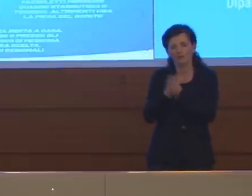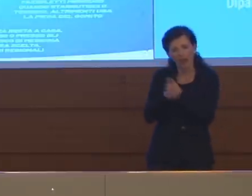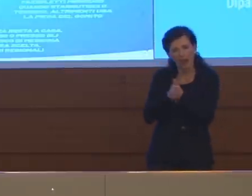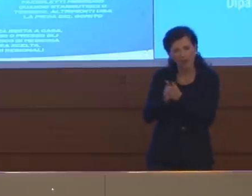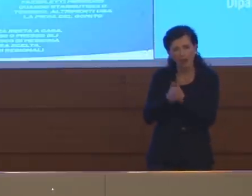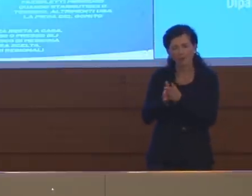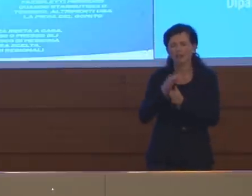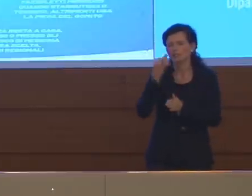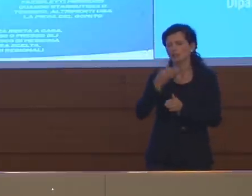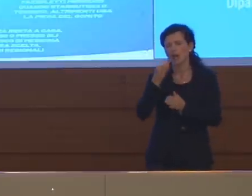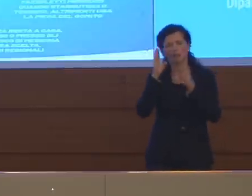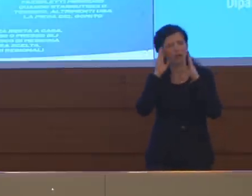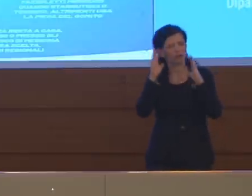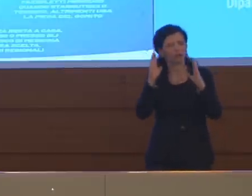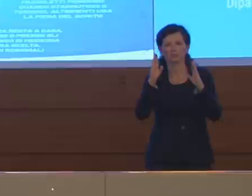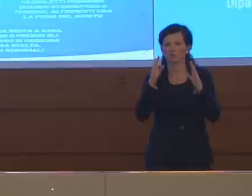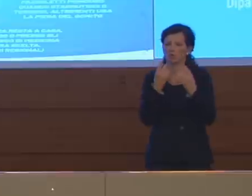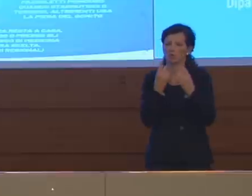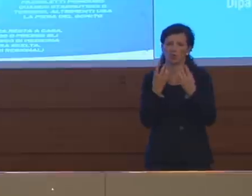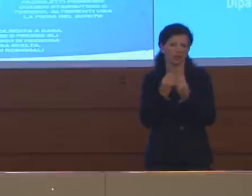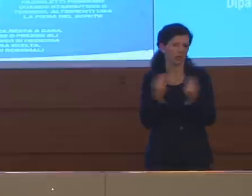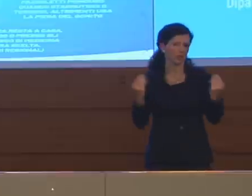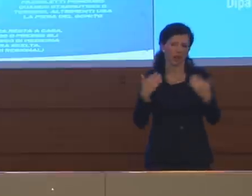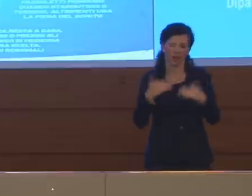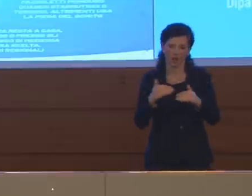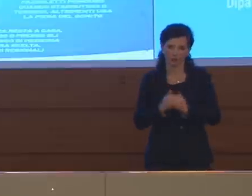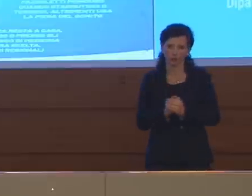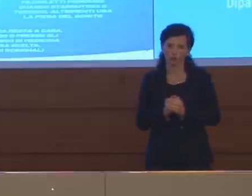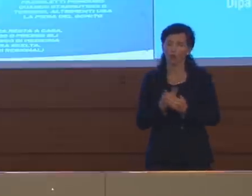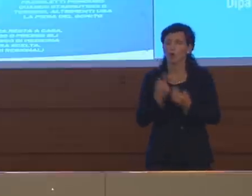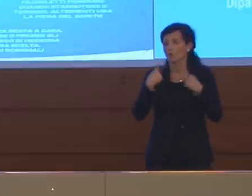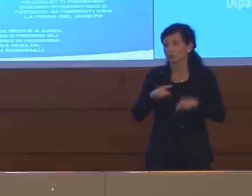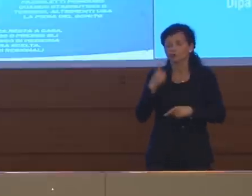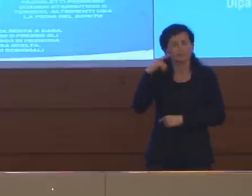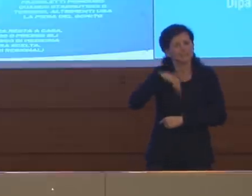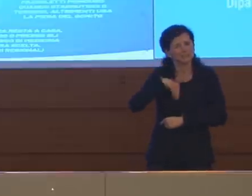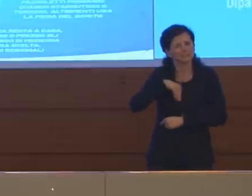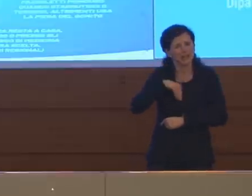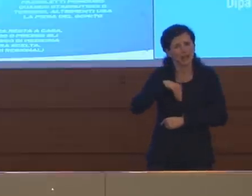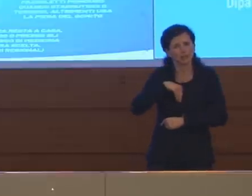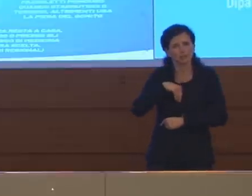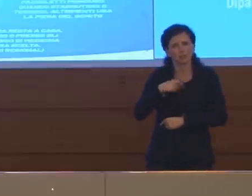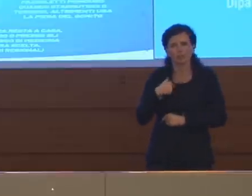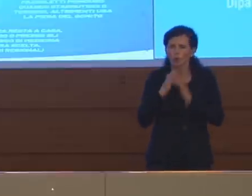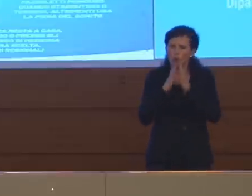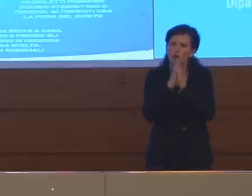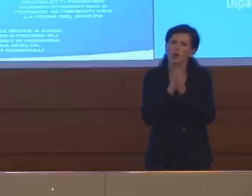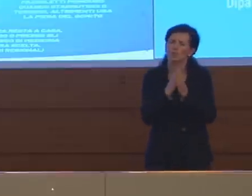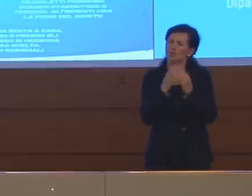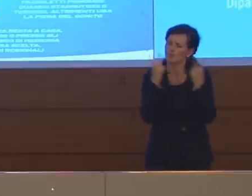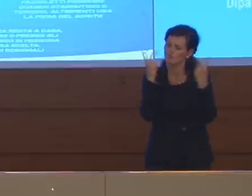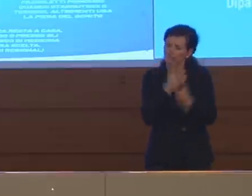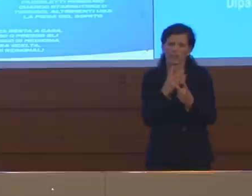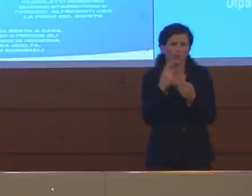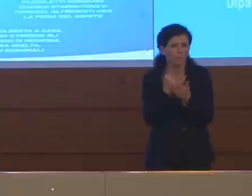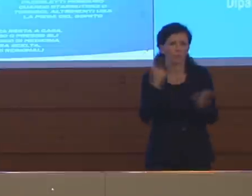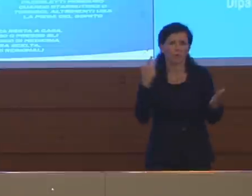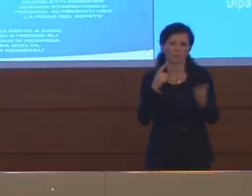con grandissima cautela. Questo certamente posso, penso, mi sento anzi, in dovere di raccomandarlo fortemente.